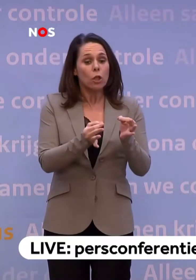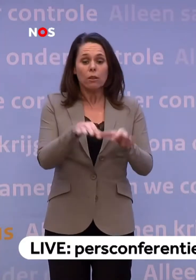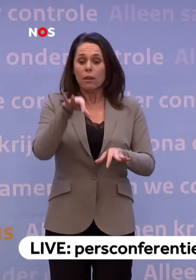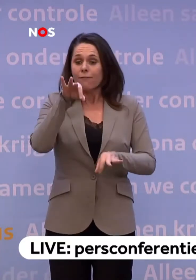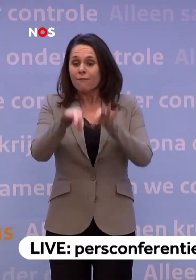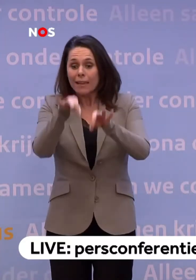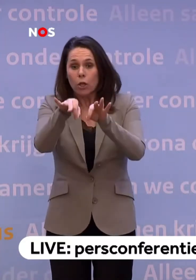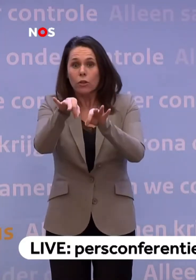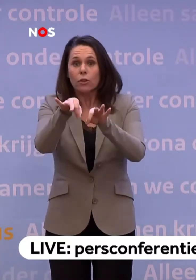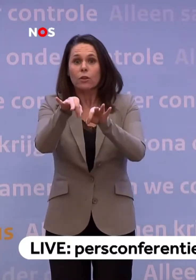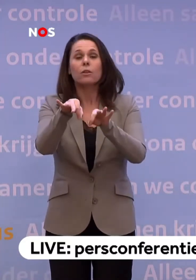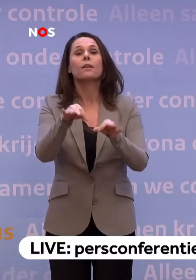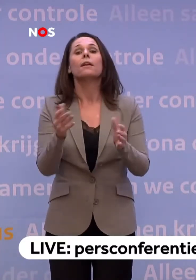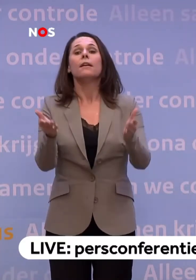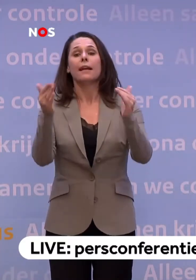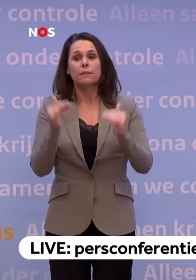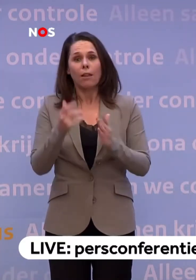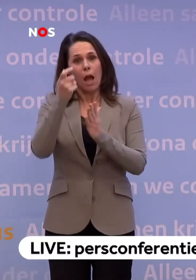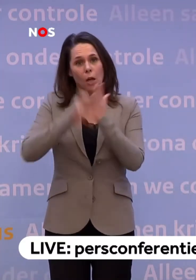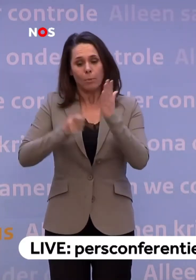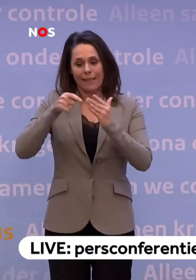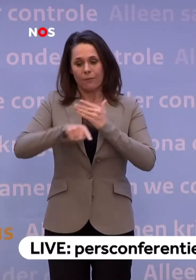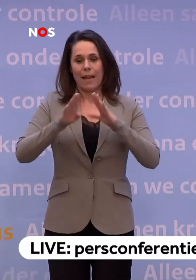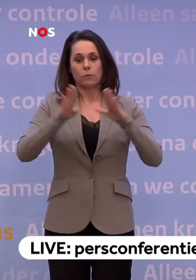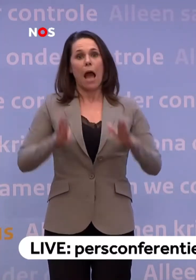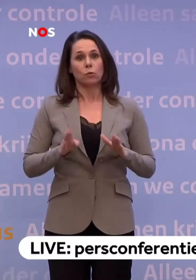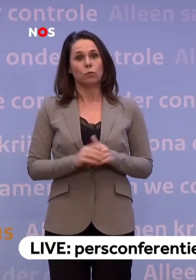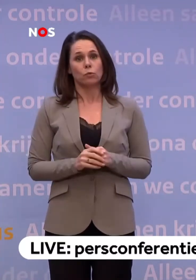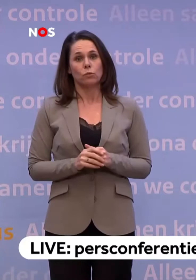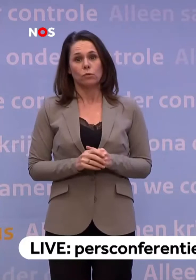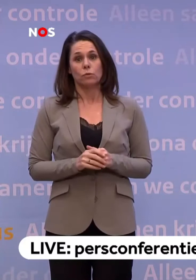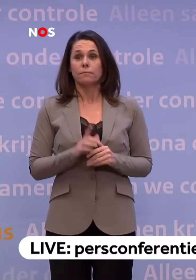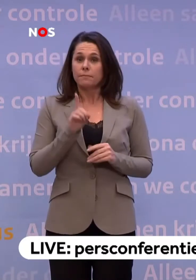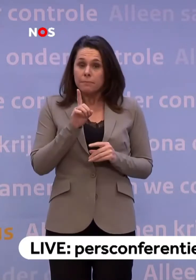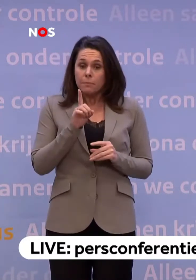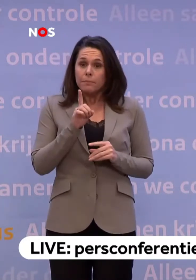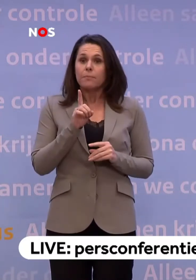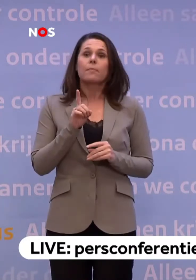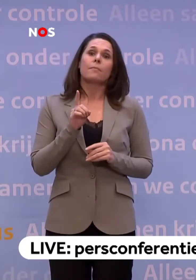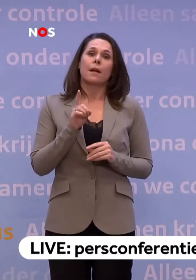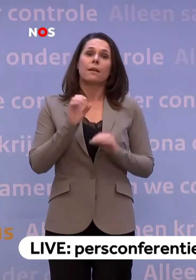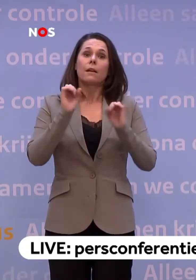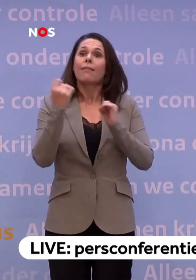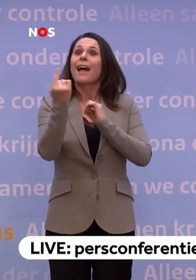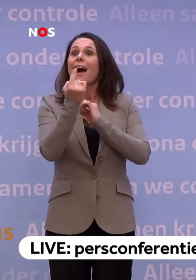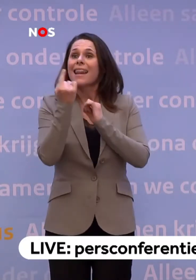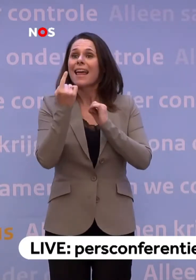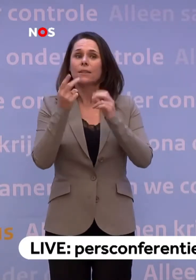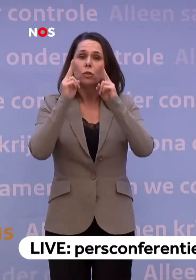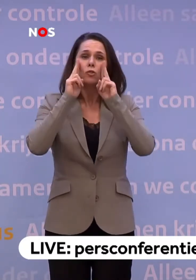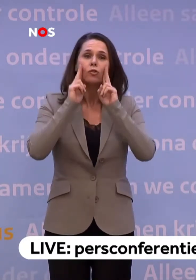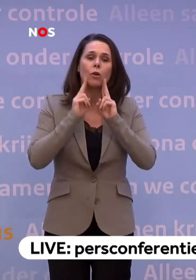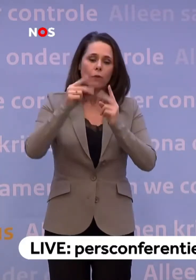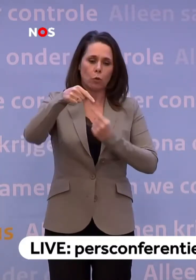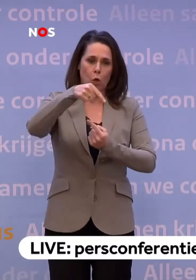en vervolgens van huis uit rapporteren. Maar ik zeg er ook meteen bij dat kan alleen als we heel zorgvuldig